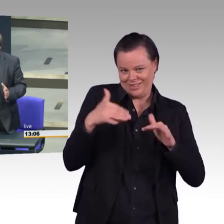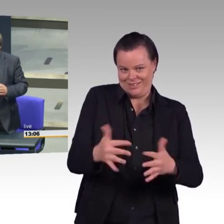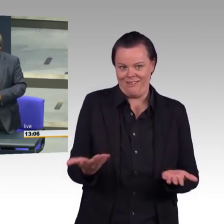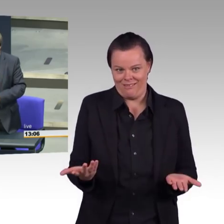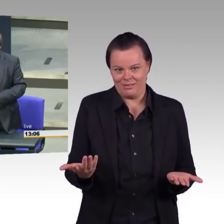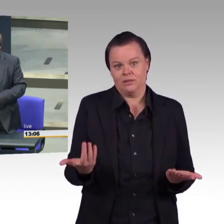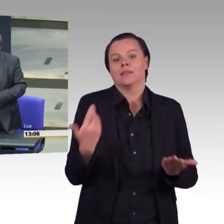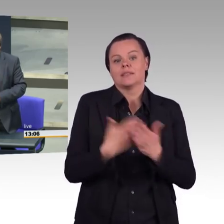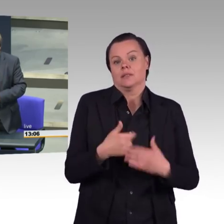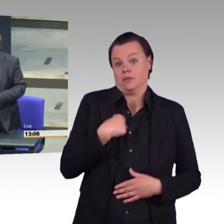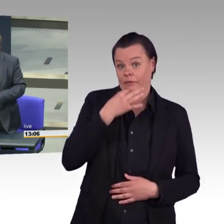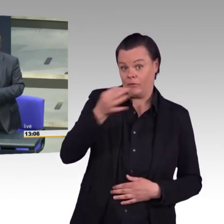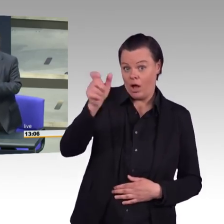Wann werden Sie das vorlegen?